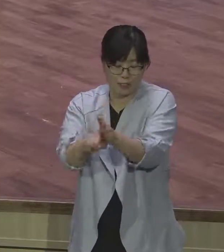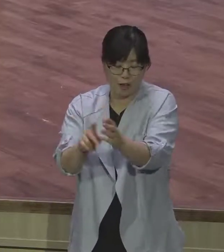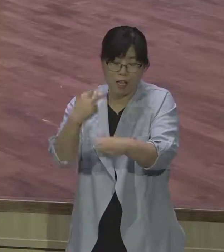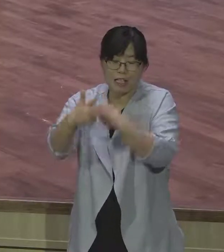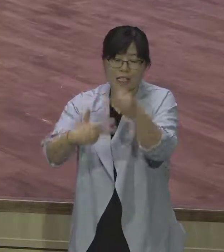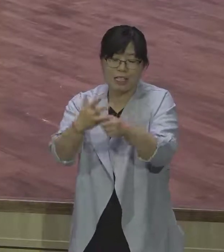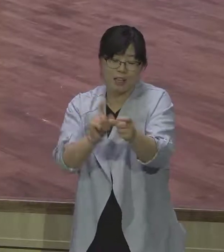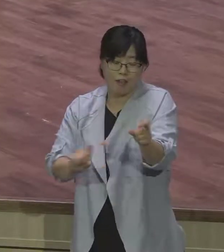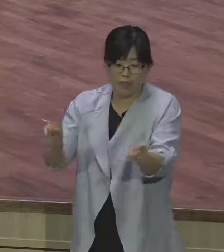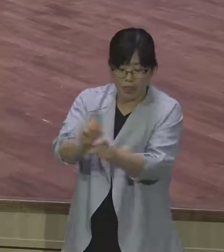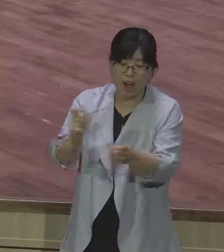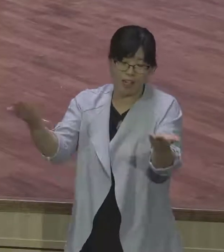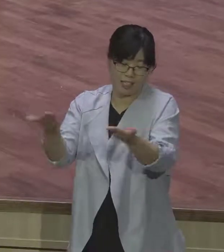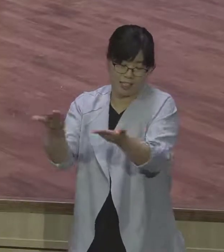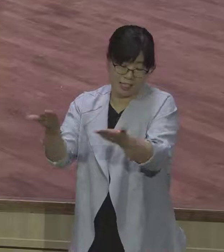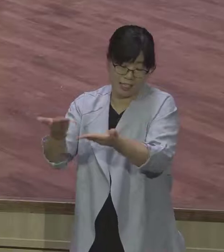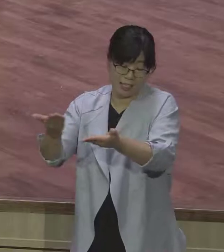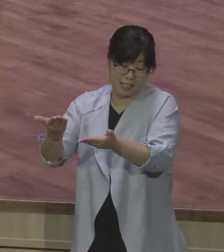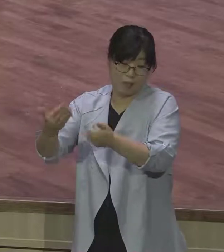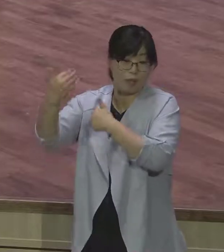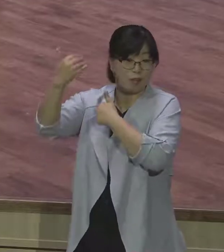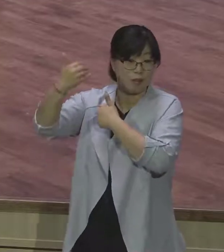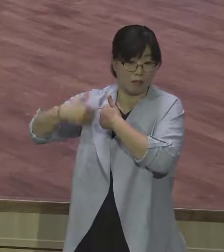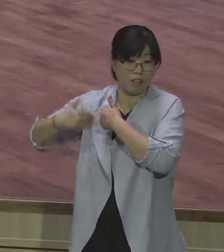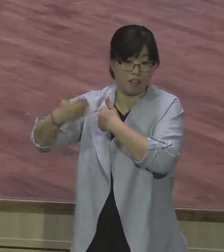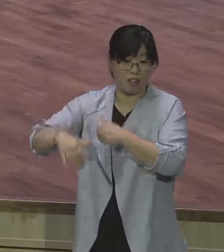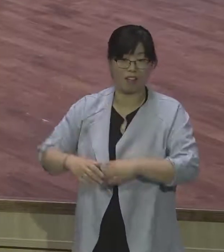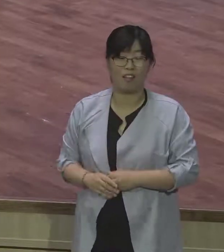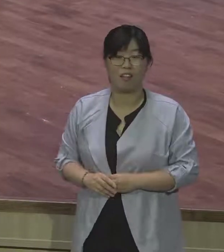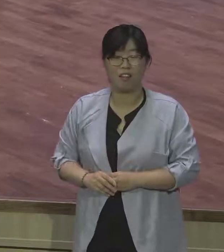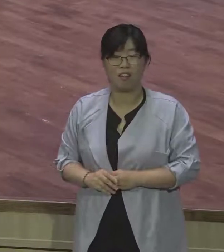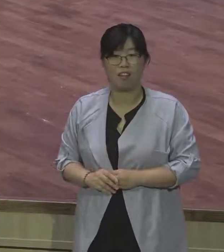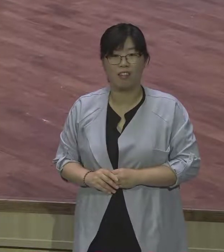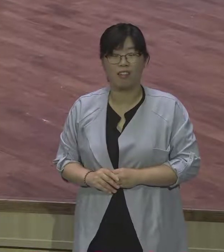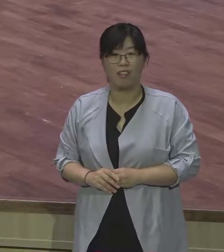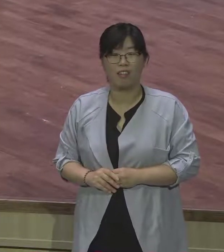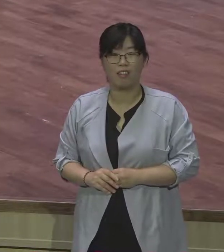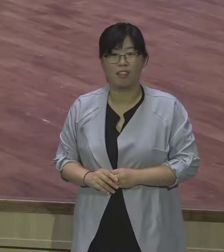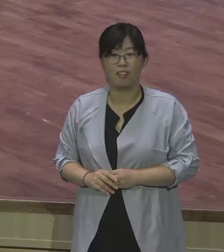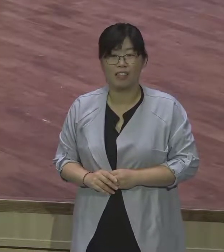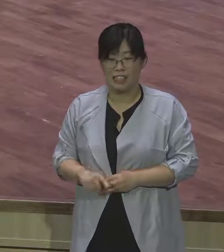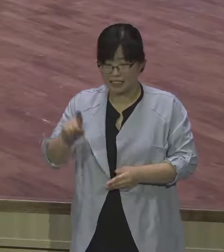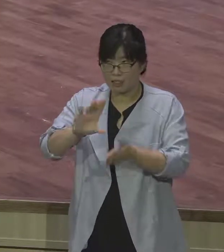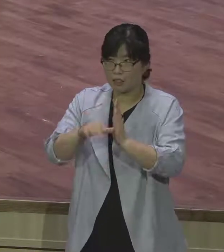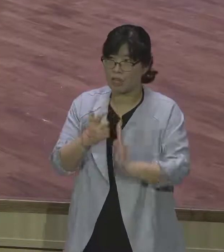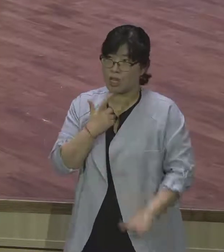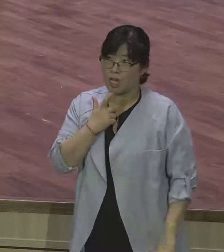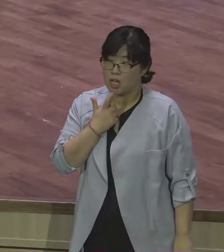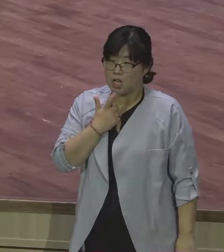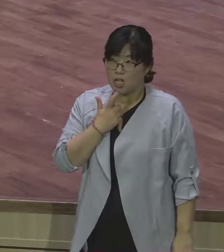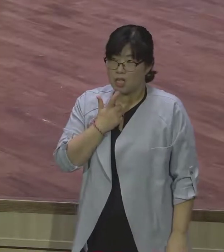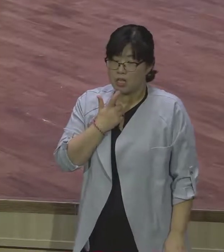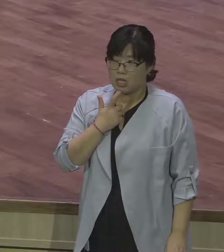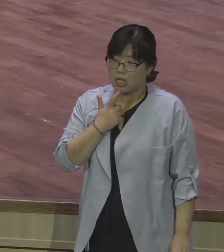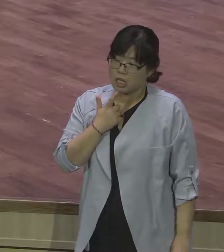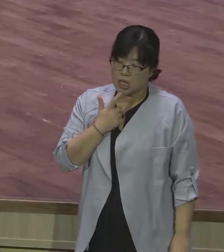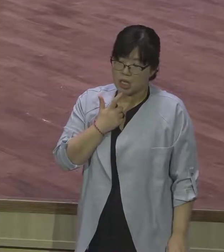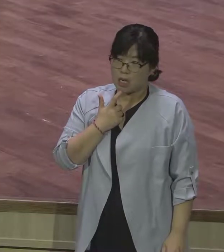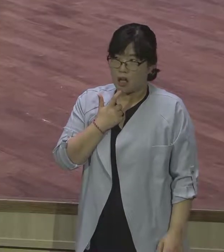28절로 29절을 보면 라반의 지안에 야곱은 울며 겨자 먹기로 할 수 없이 또 그렇게